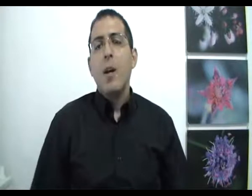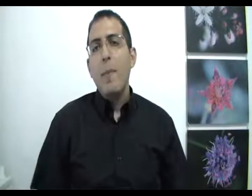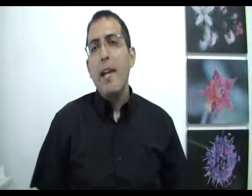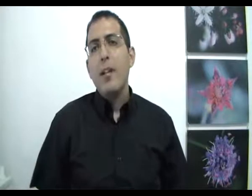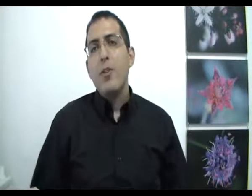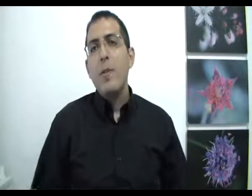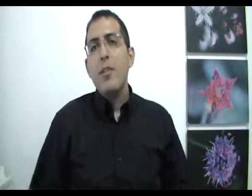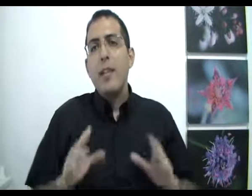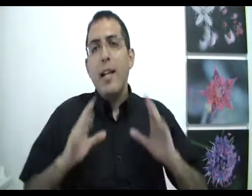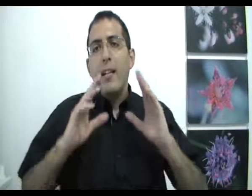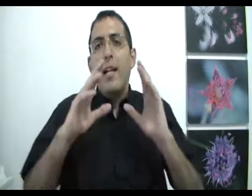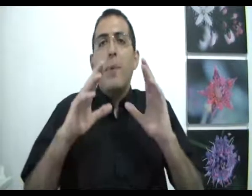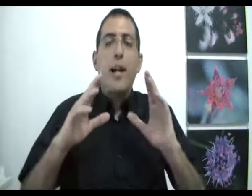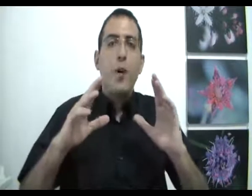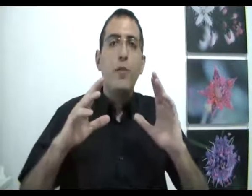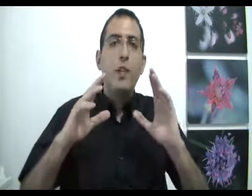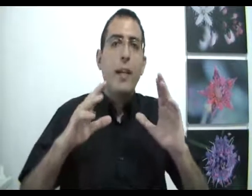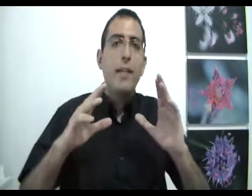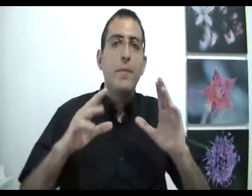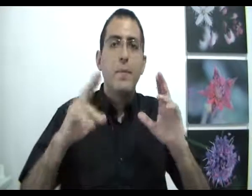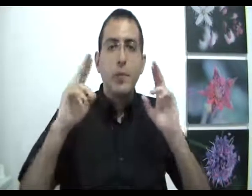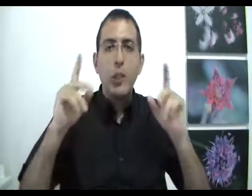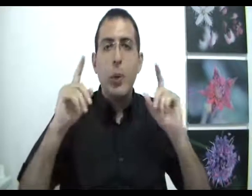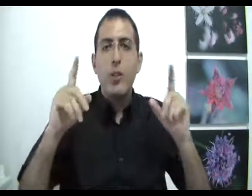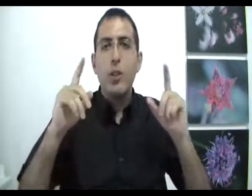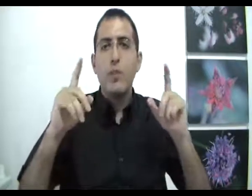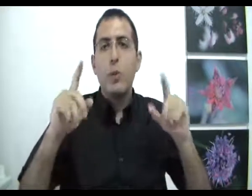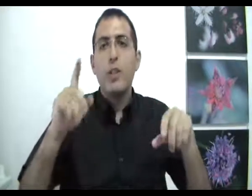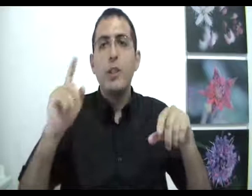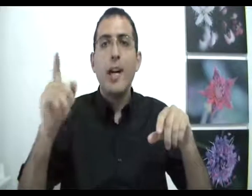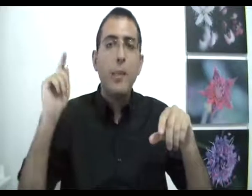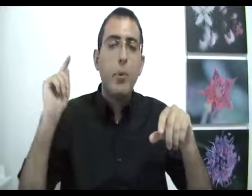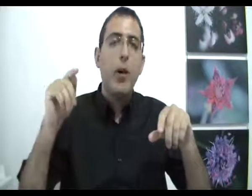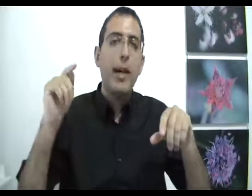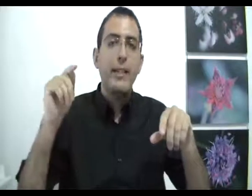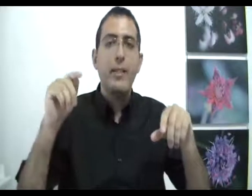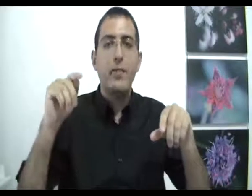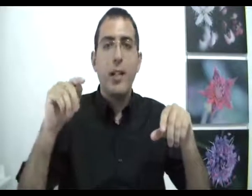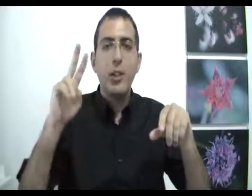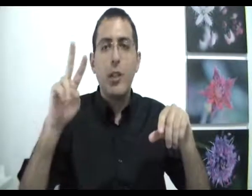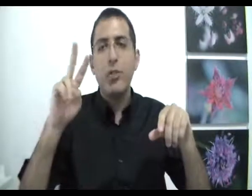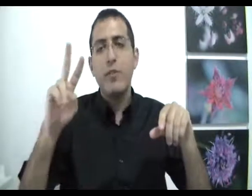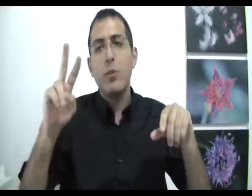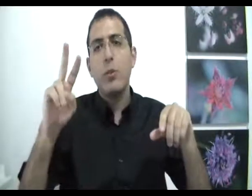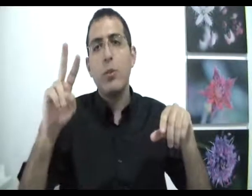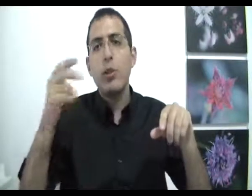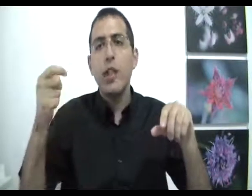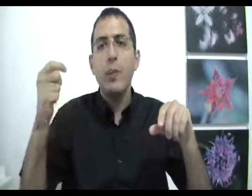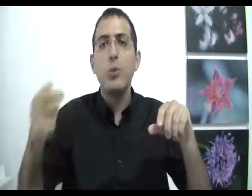אומר שמי שהסתכל על עניין הבחירה החופשית יראה שיש פה רק שתי אפשרויות כאשר אדם בוחר איזה דבר יש רק שתי אפשרויות או שיש משהו